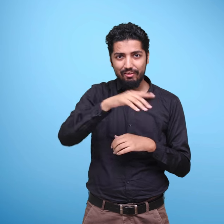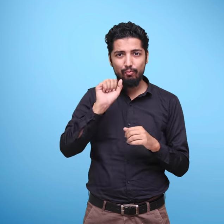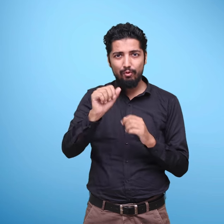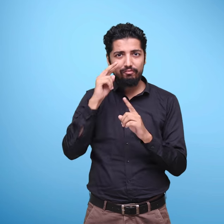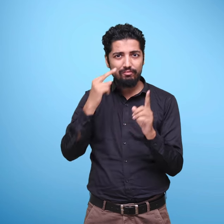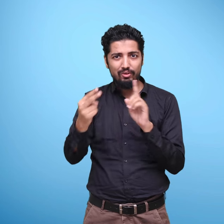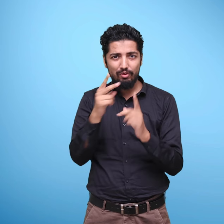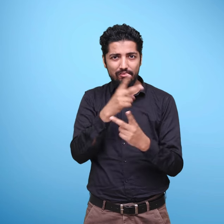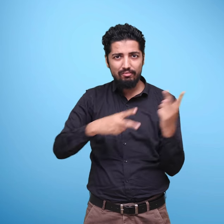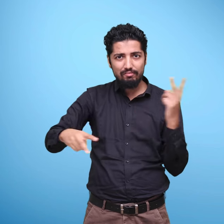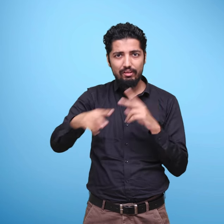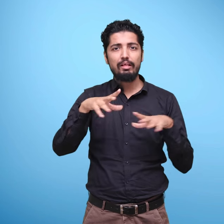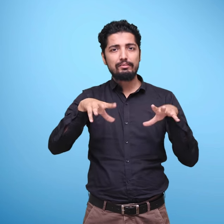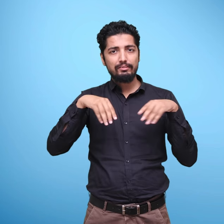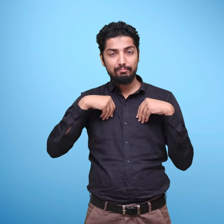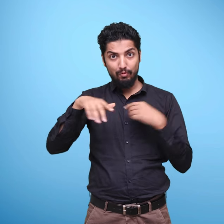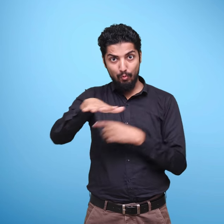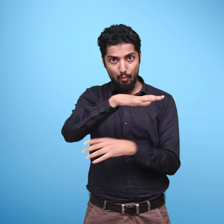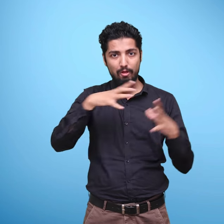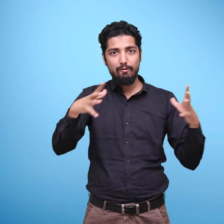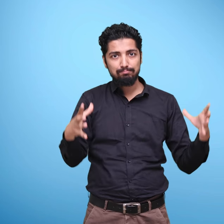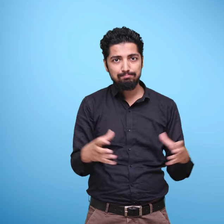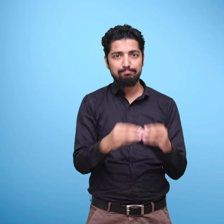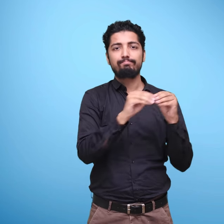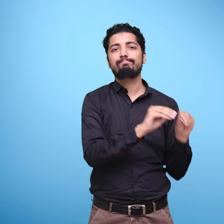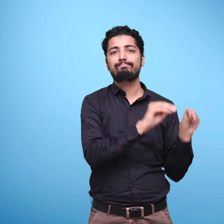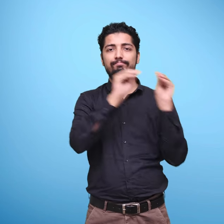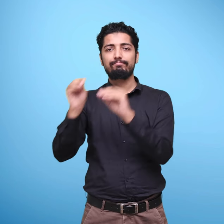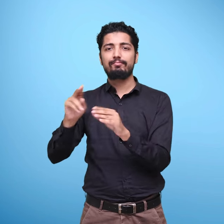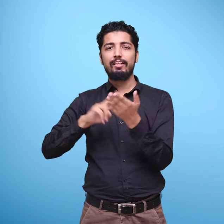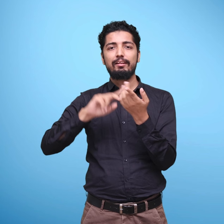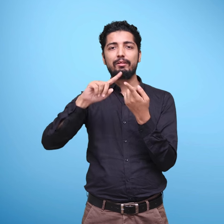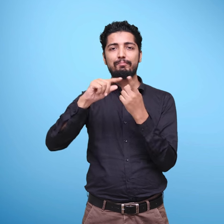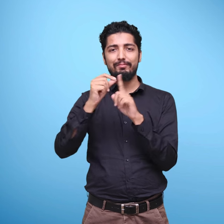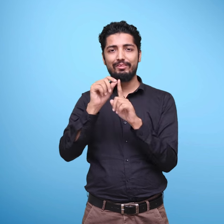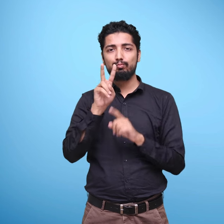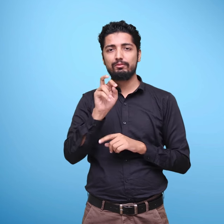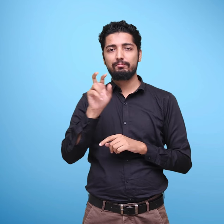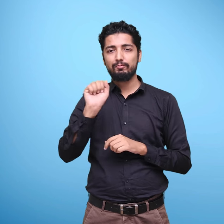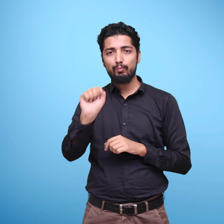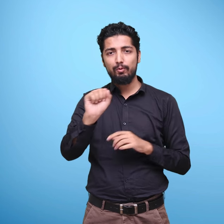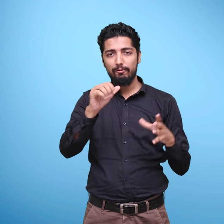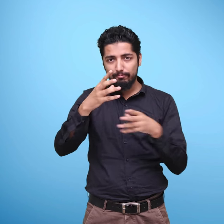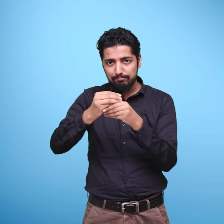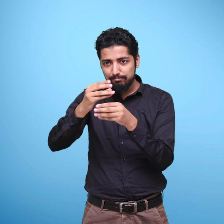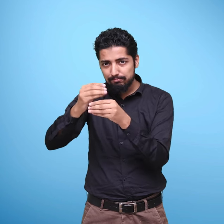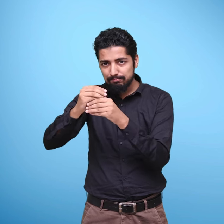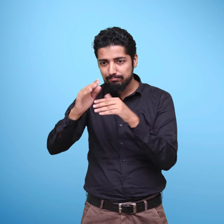विक्सित किये जाने वाले संसकर्णों में स्थानिय परिद्रिश्ट के साथ साथ अन्य तत्वों के समा यूजन एवं